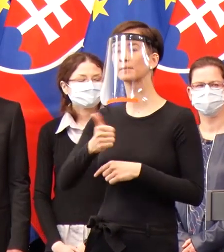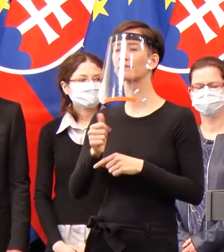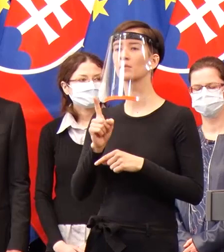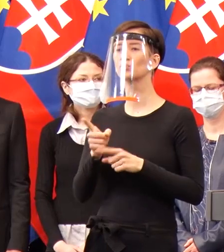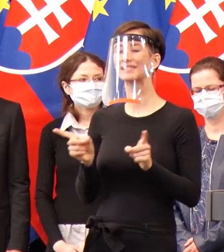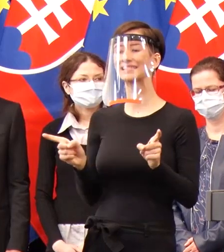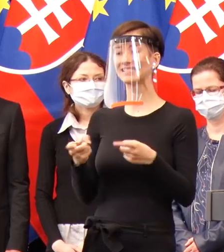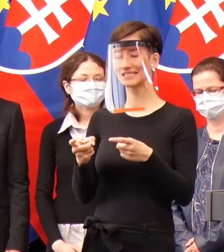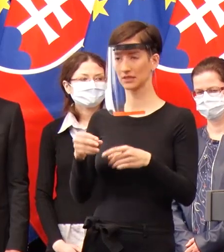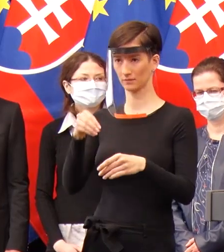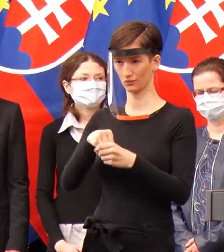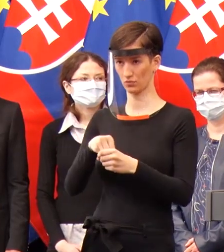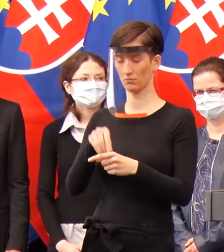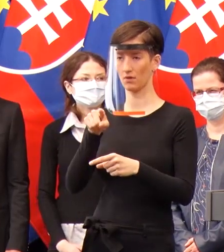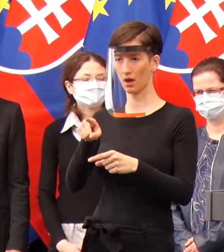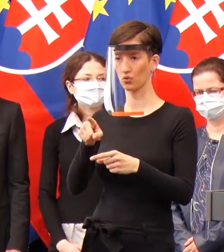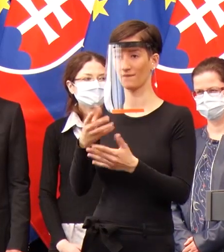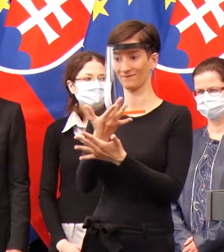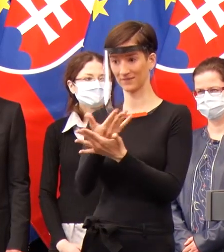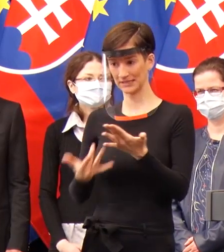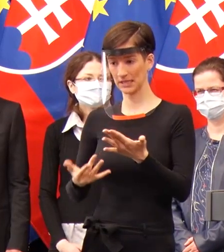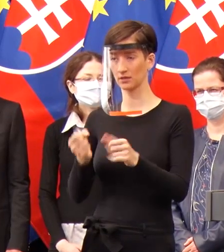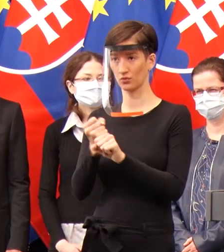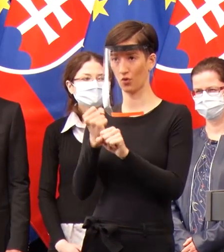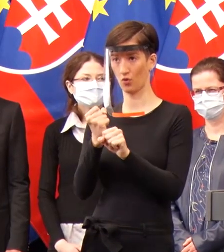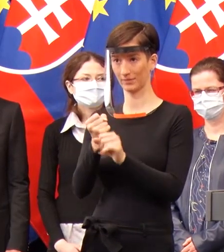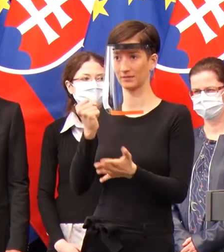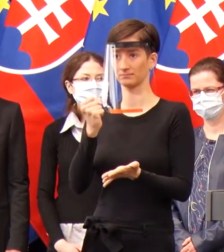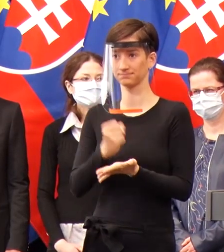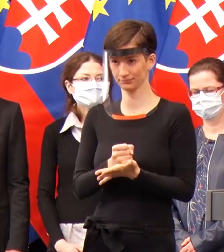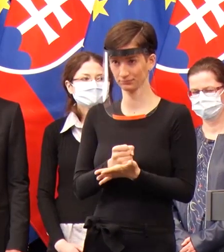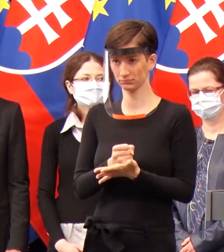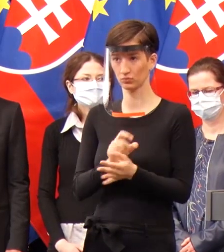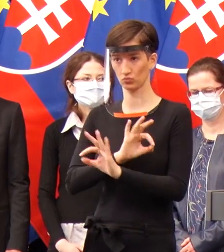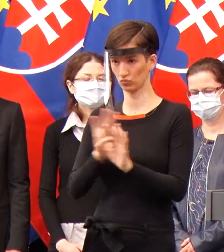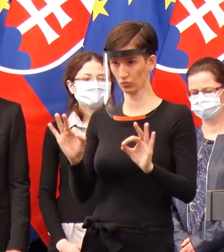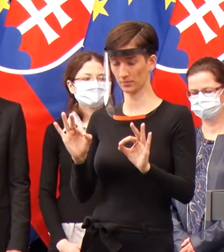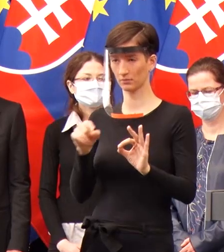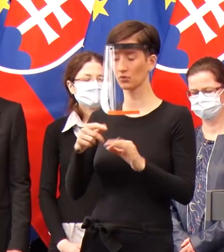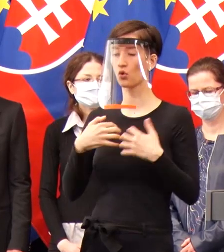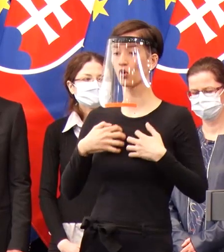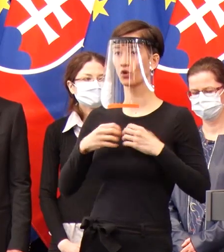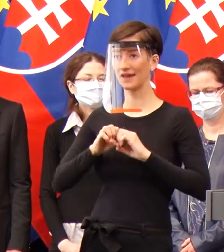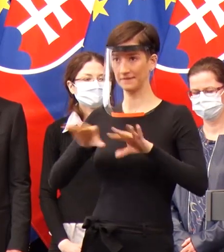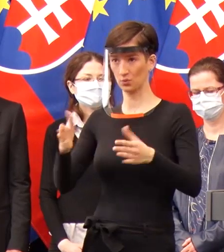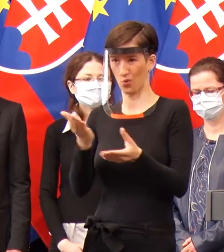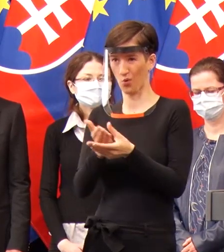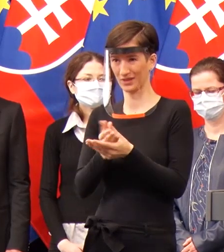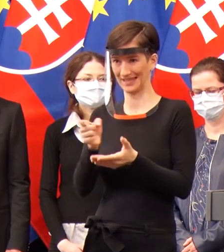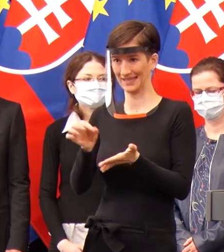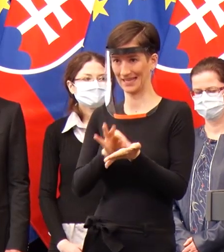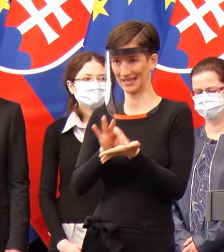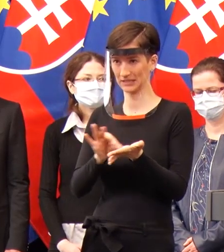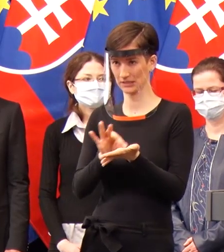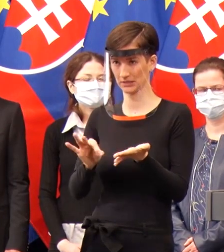Musíme zistiť, či ten test je skutočne kvalitný, či dokáže zachytiť spolahlivo koronavírus. Keď prejde fáza